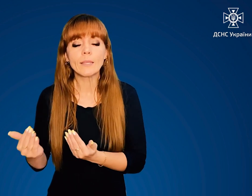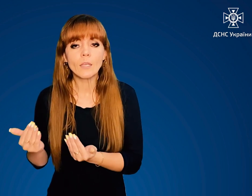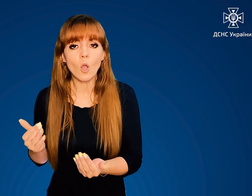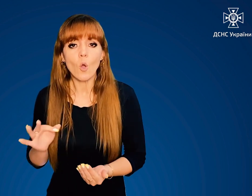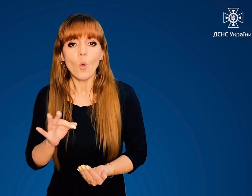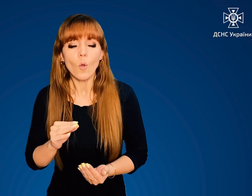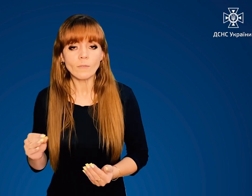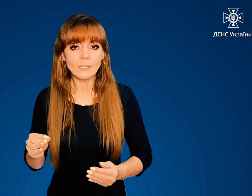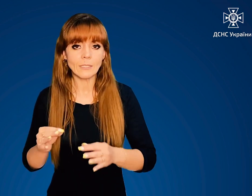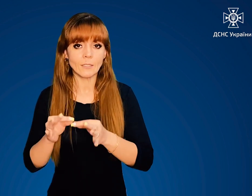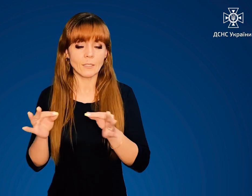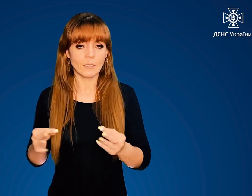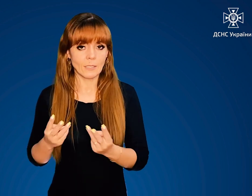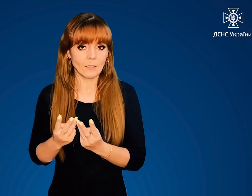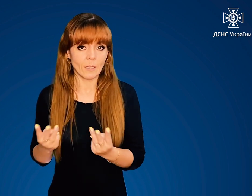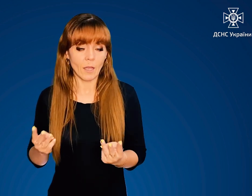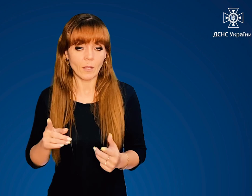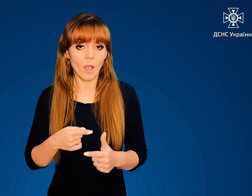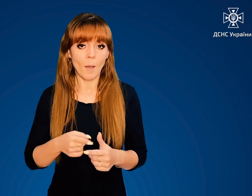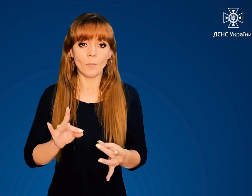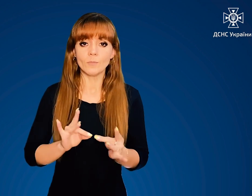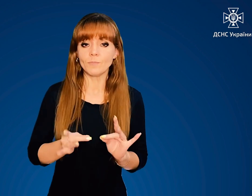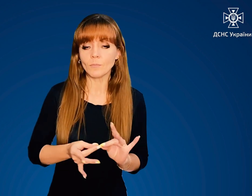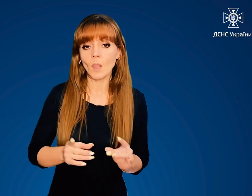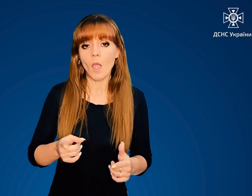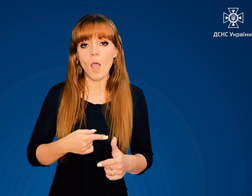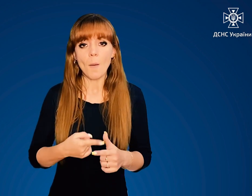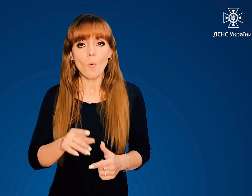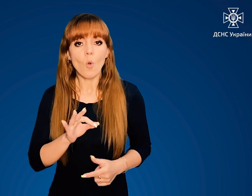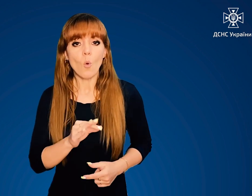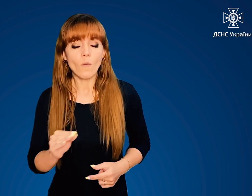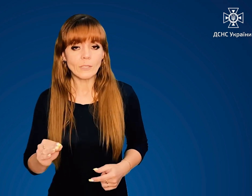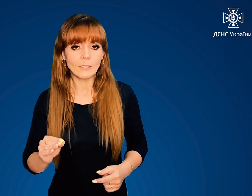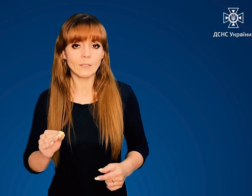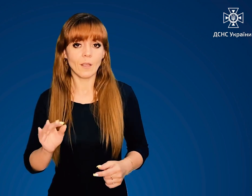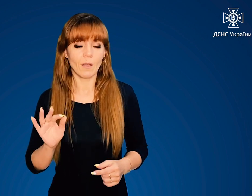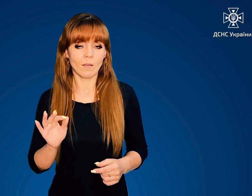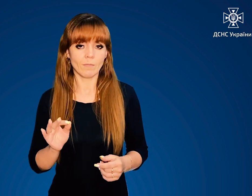офіційних сайтів чи соцмереж або в офіційних каналах.